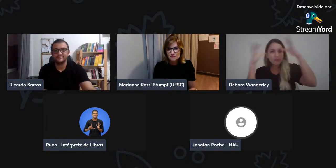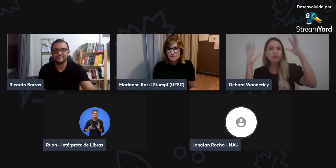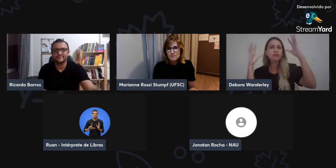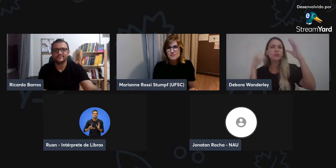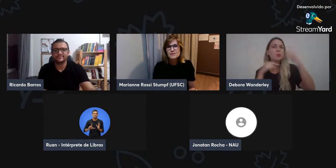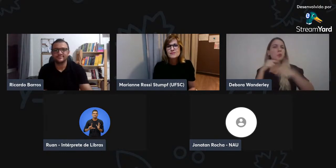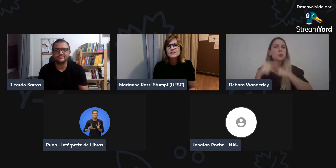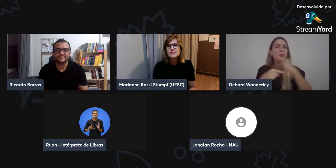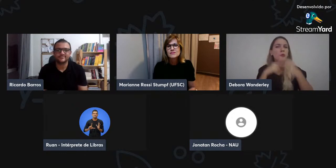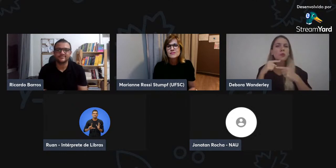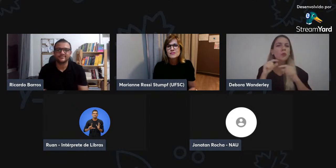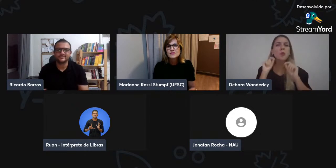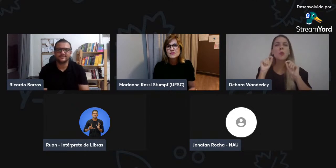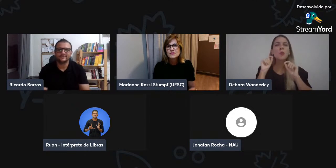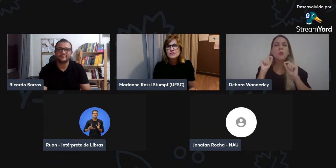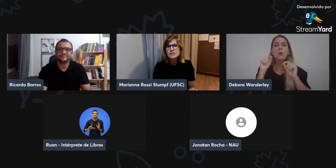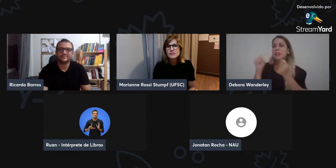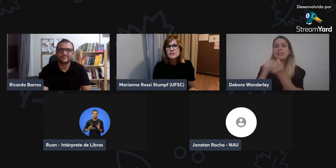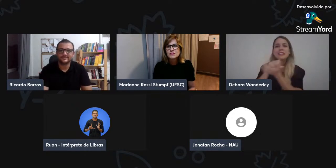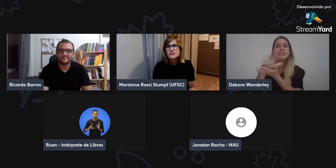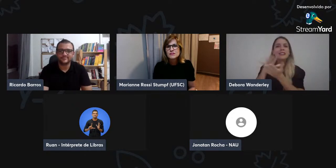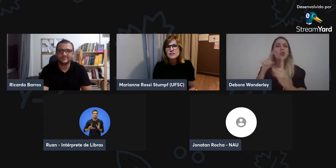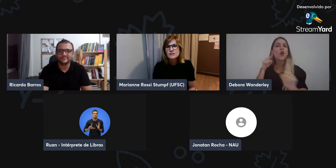De início, eu fiquei assim na dúvida, né?